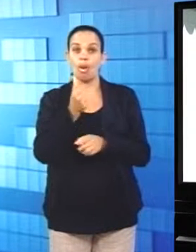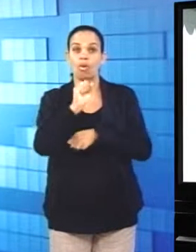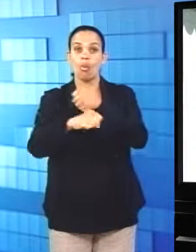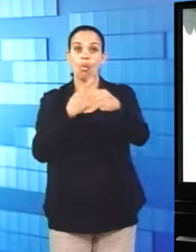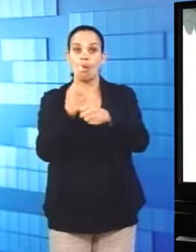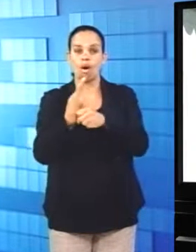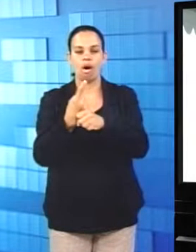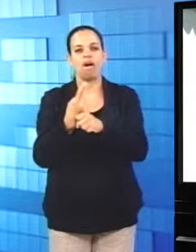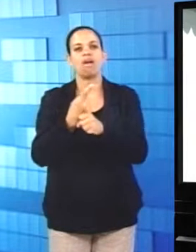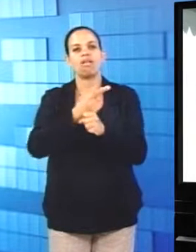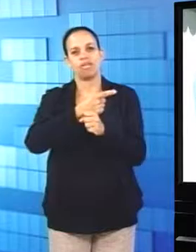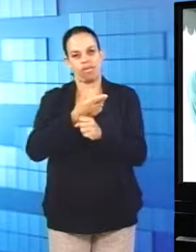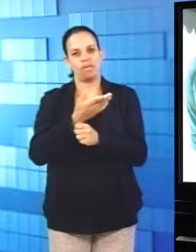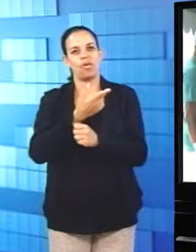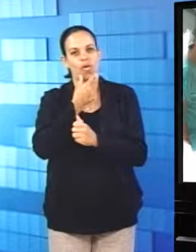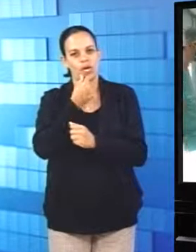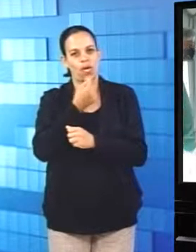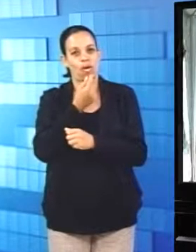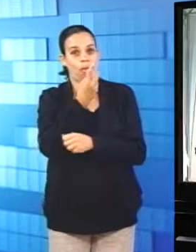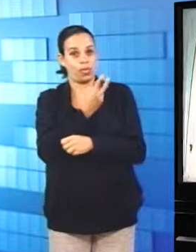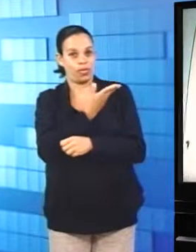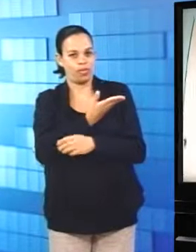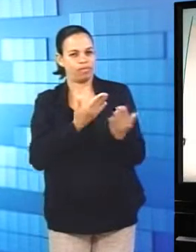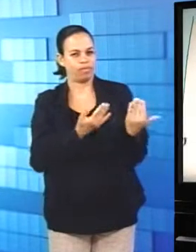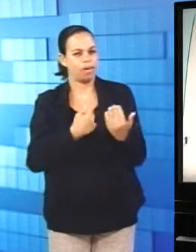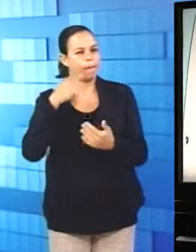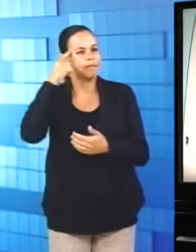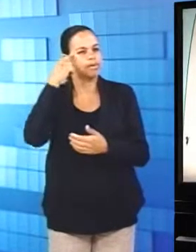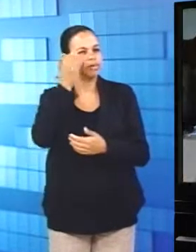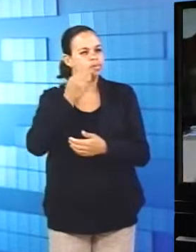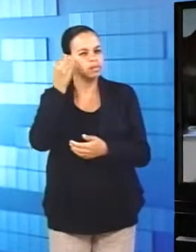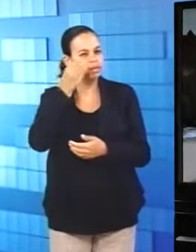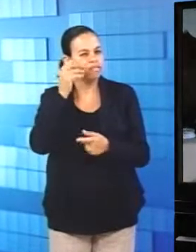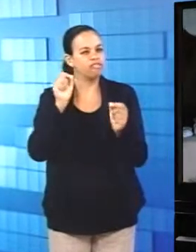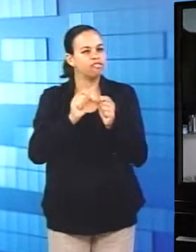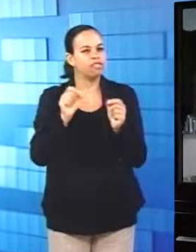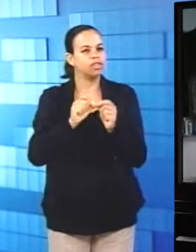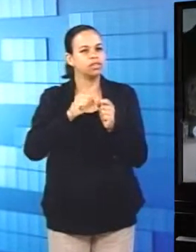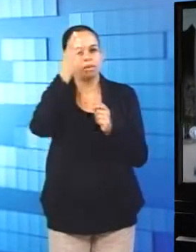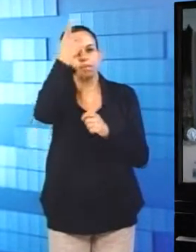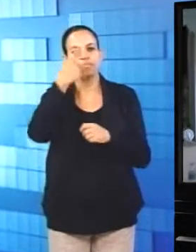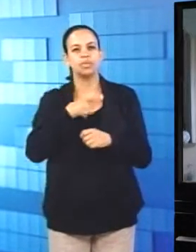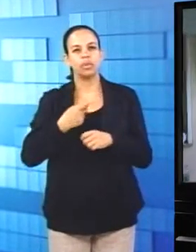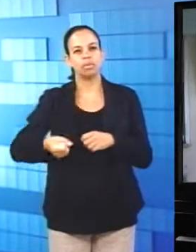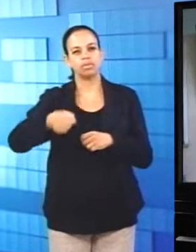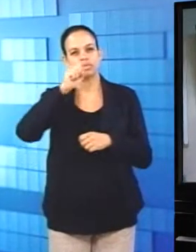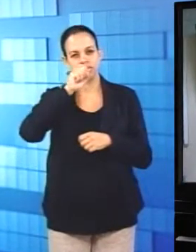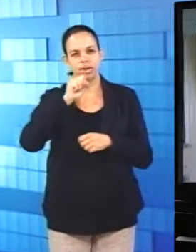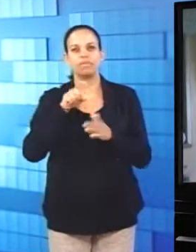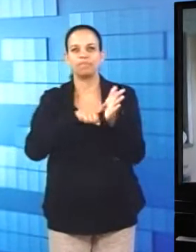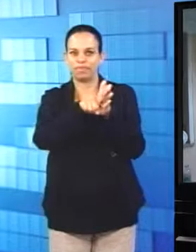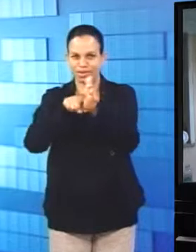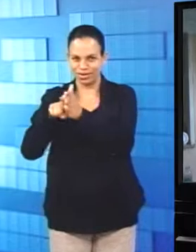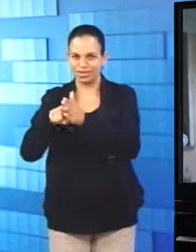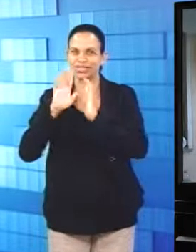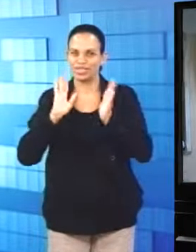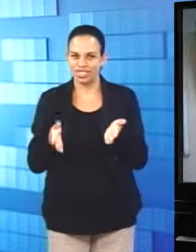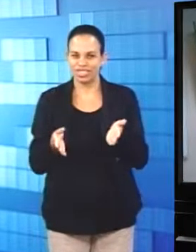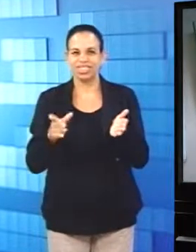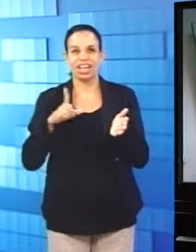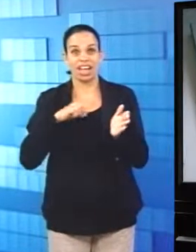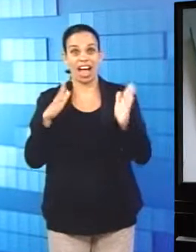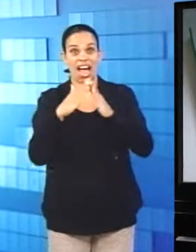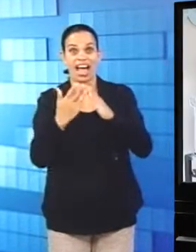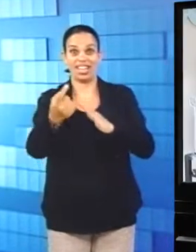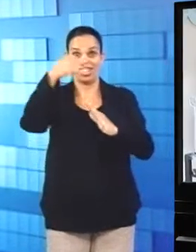rapazes resolveram experimentar e produzir a própria cerveja. Pesquisaram bastante, montaram a estrutura necessária no